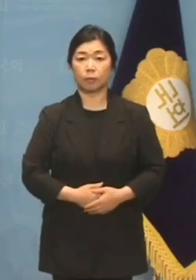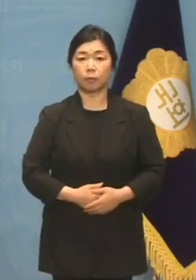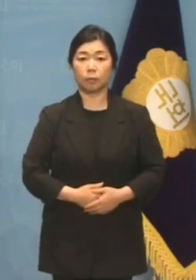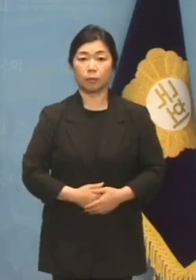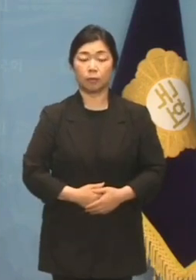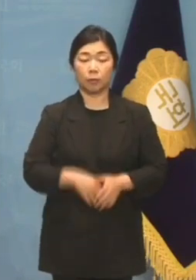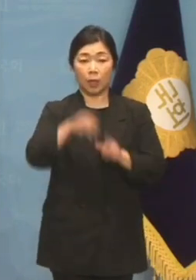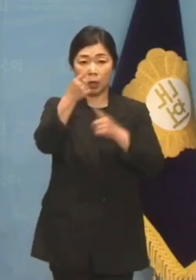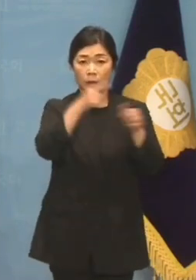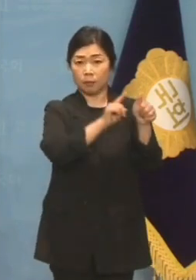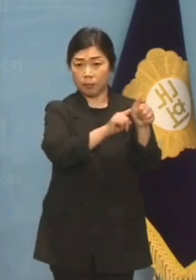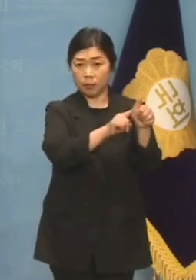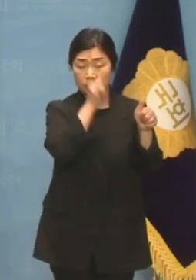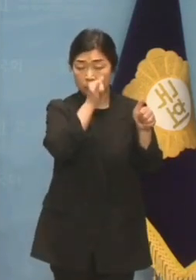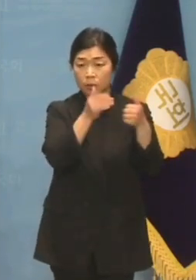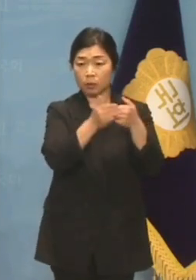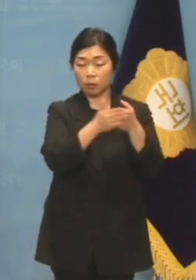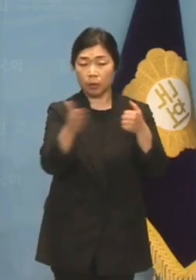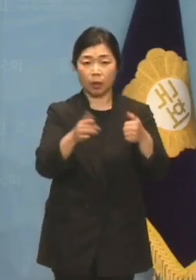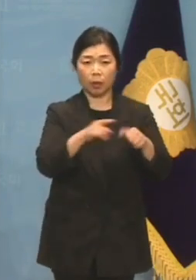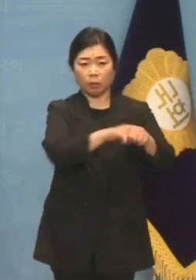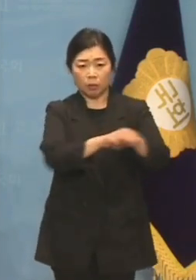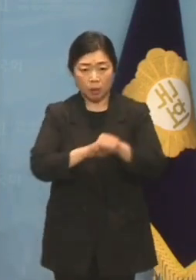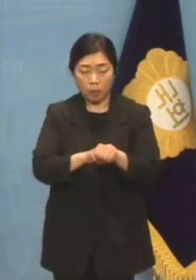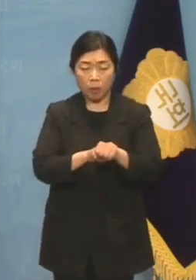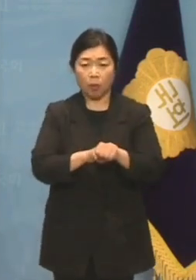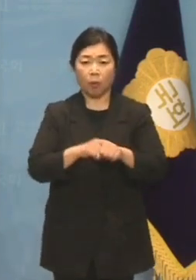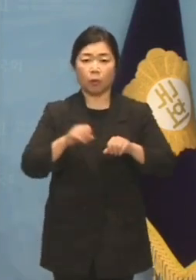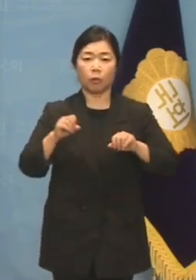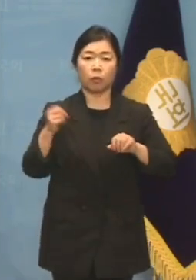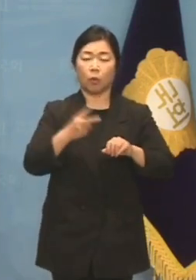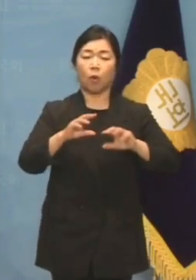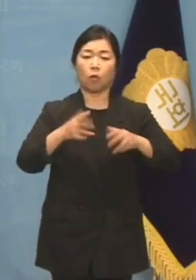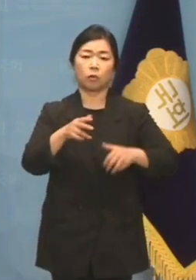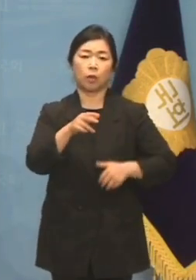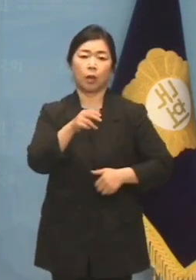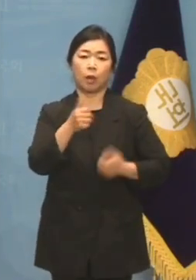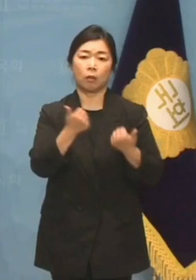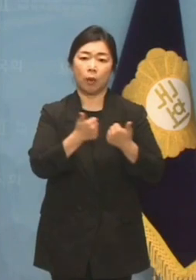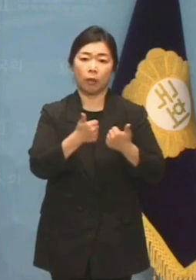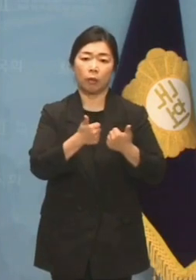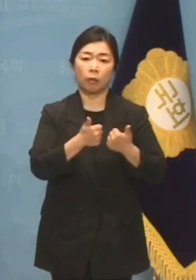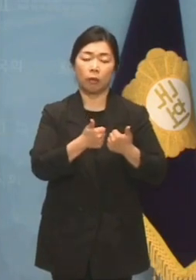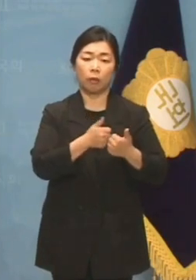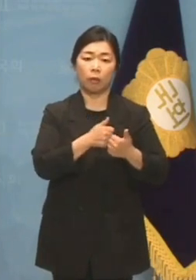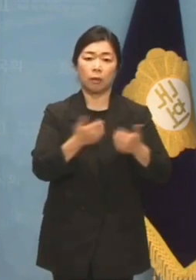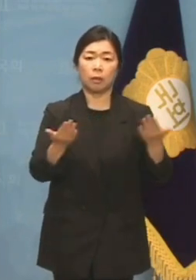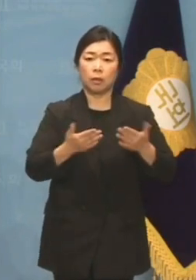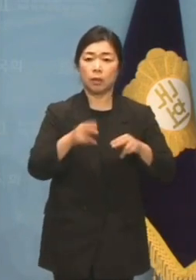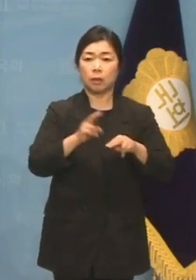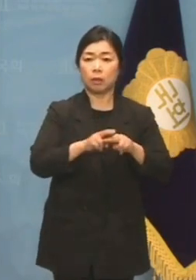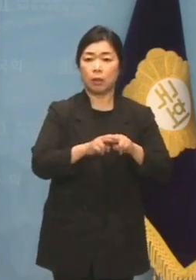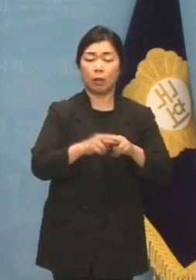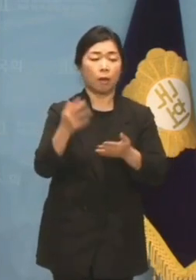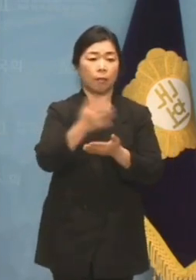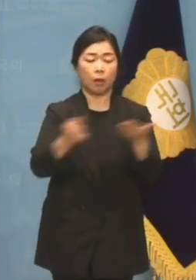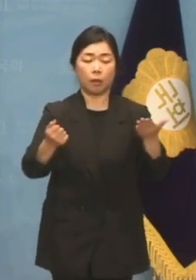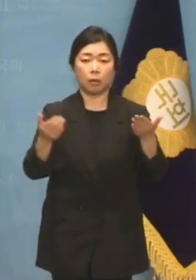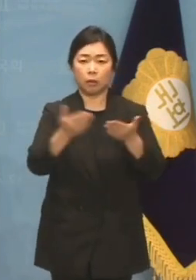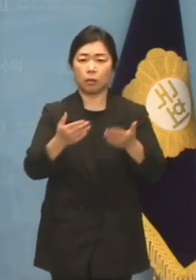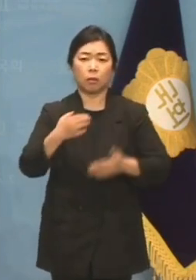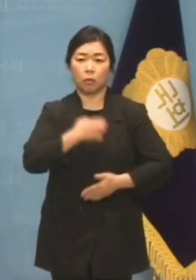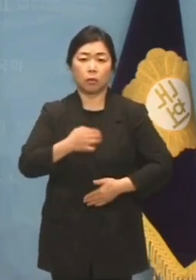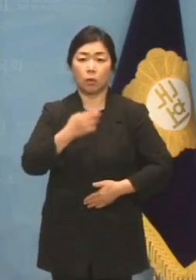이 대표가 있는 한 체포되거나 당직을 뺏길 걱정 따위는 하지 않아도 된다는 것입니다. 이재명